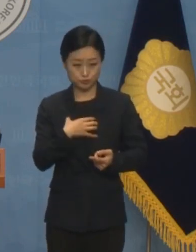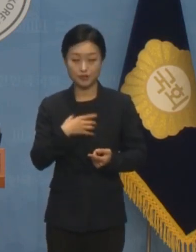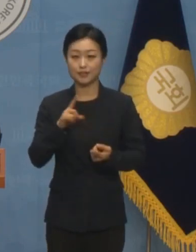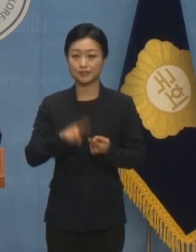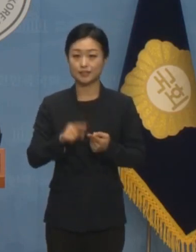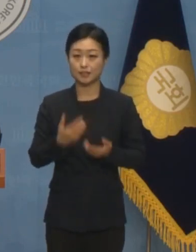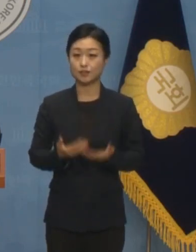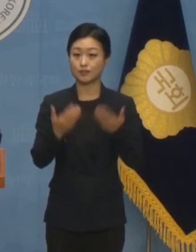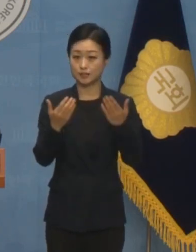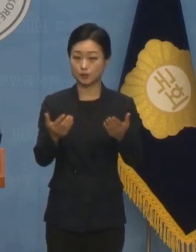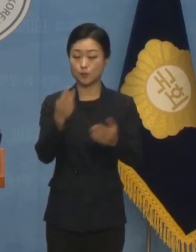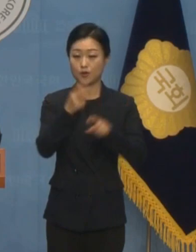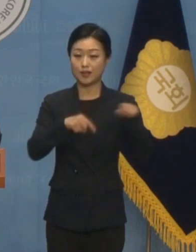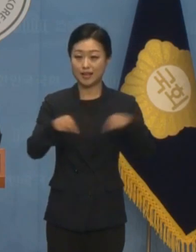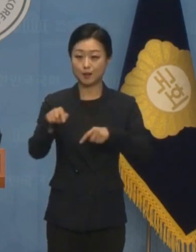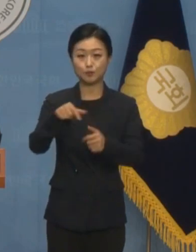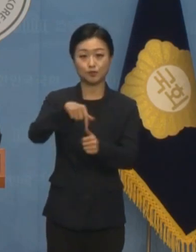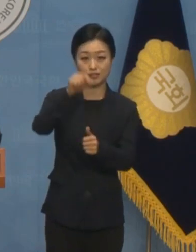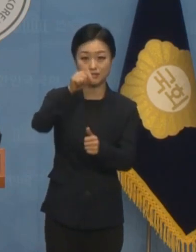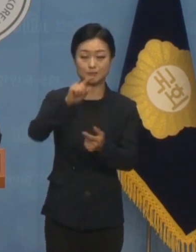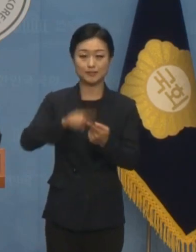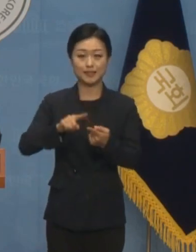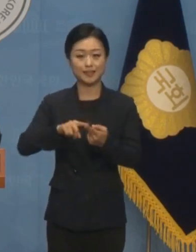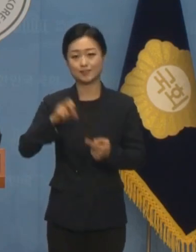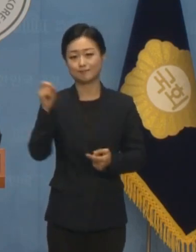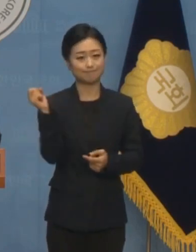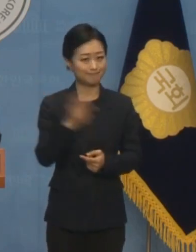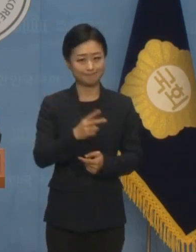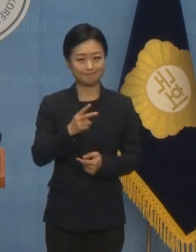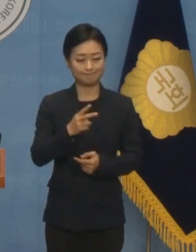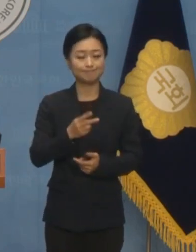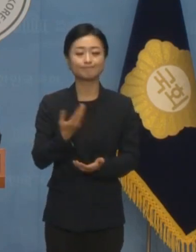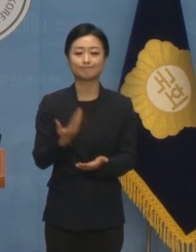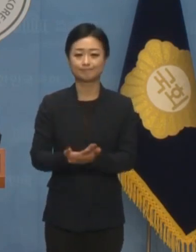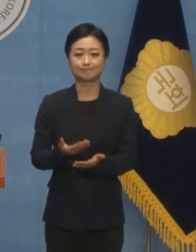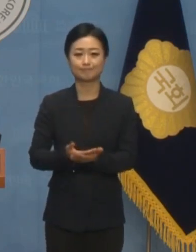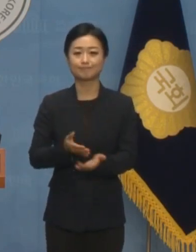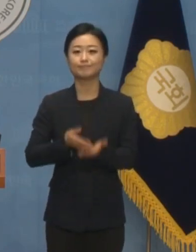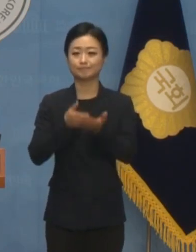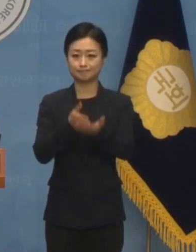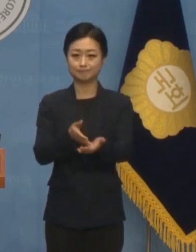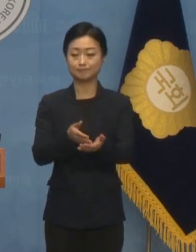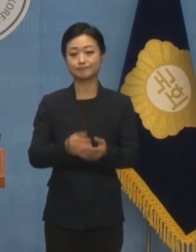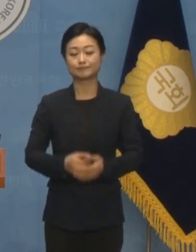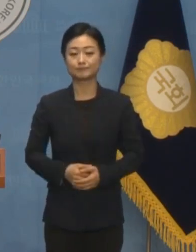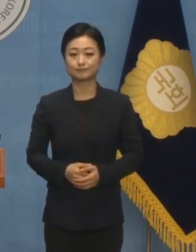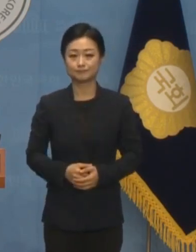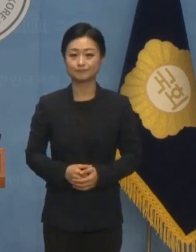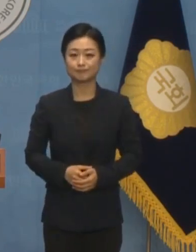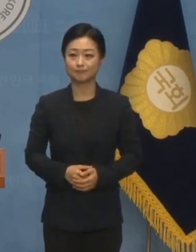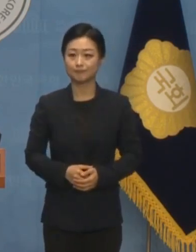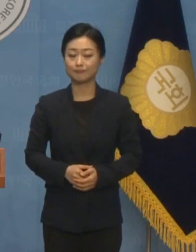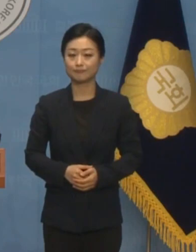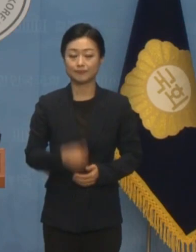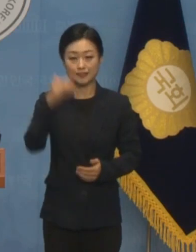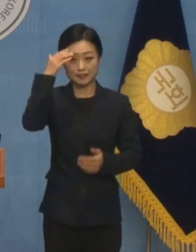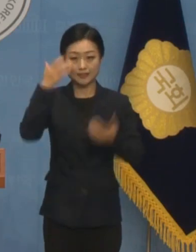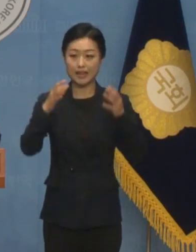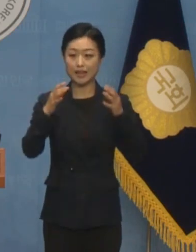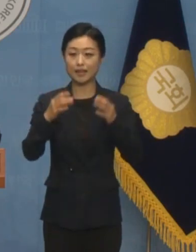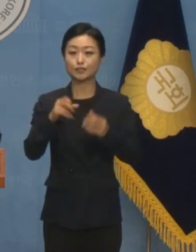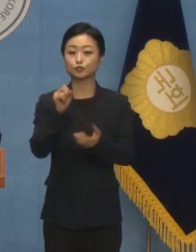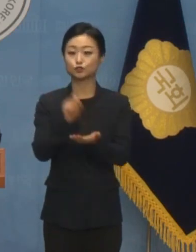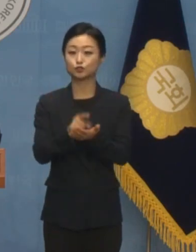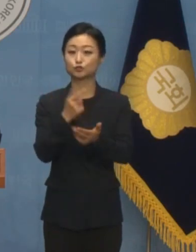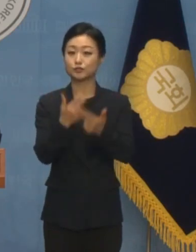감독선임 재검토를 촉구하기 위해 이 자리에 섰습니다 대한축구협회는